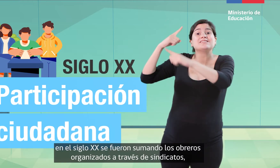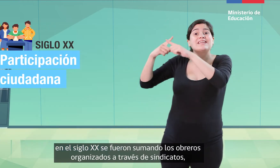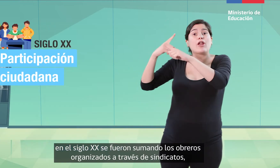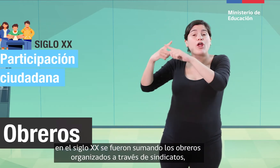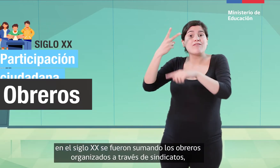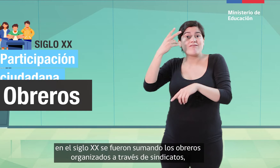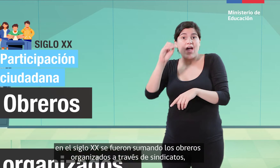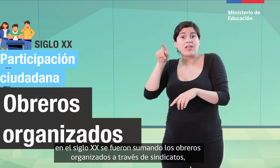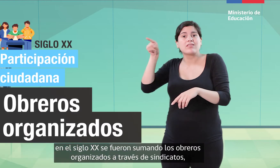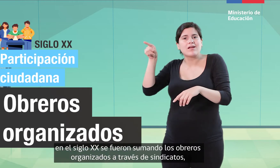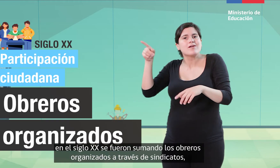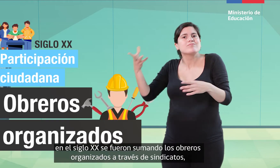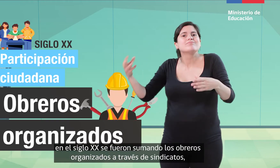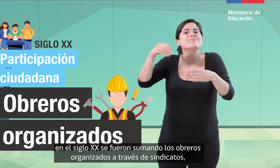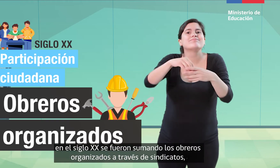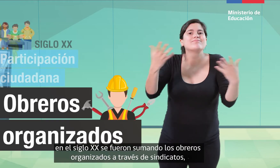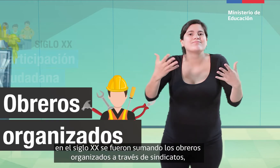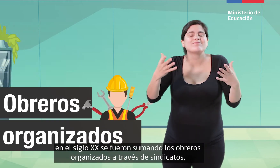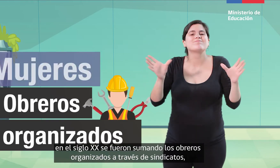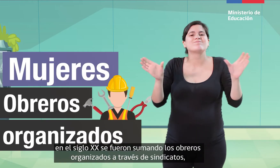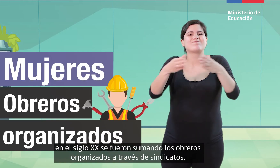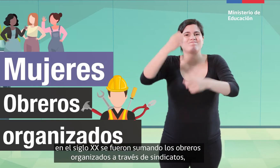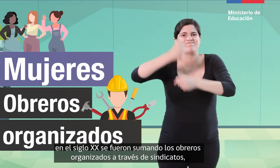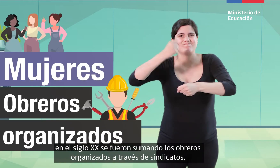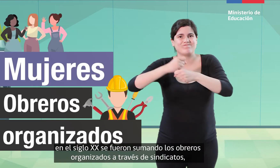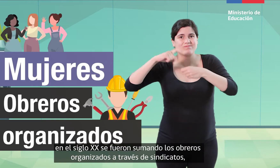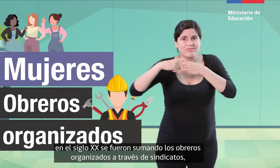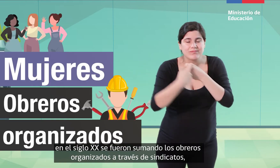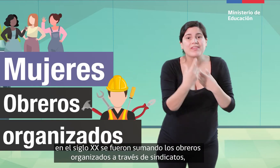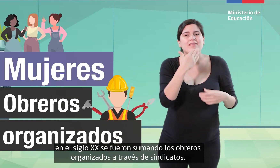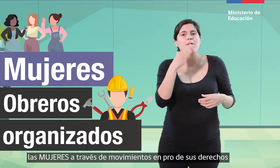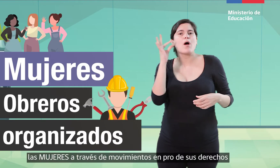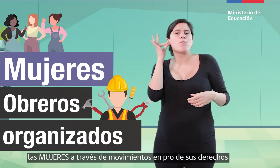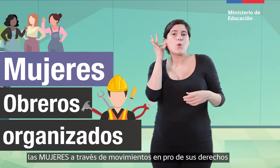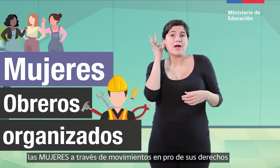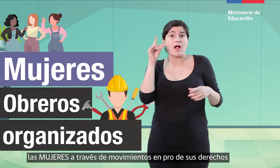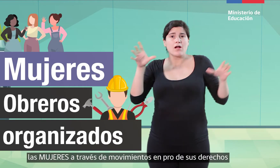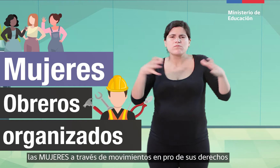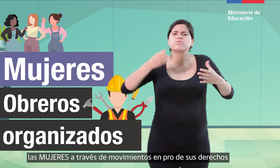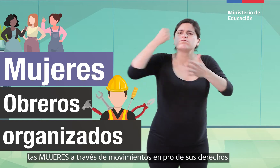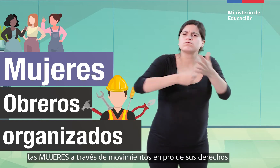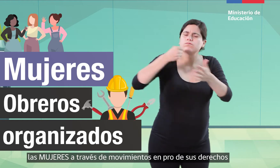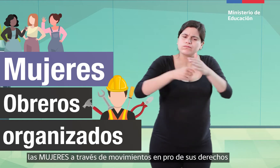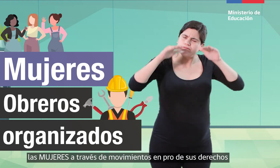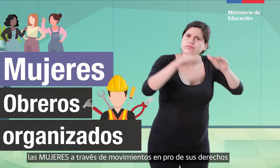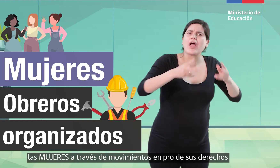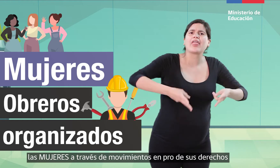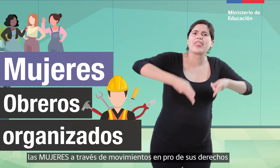fueron sumando los obreros organizados a través de sindicatos. Las mujeres, a través de movimientos en pro